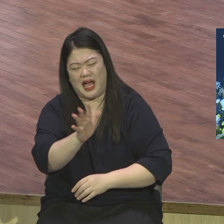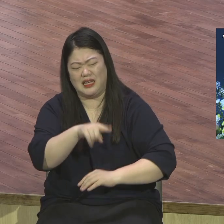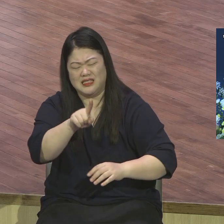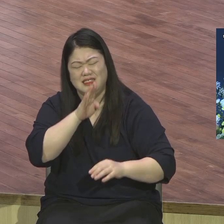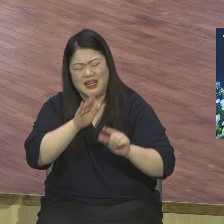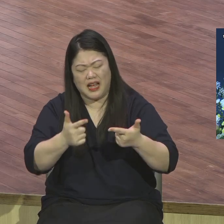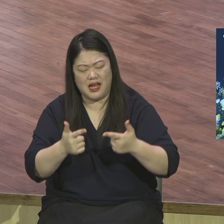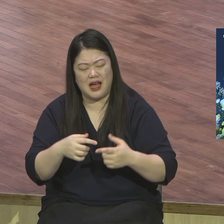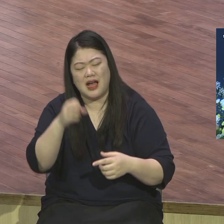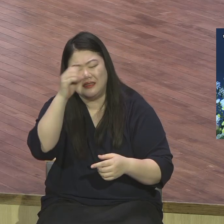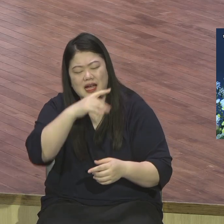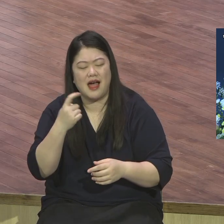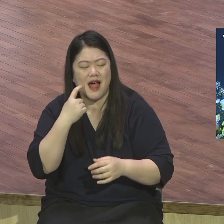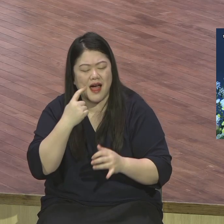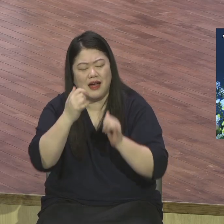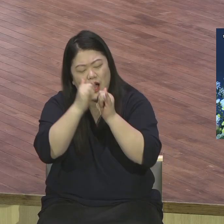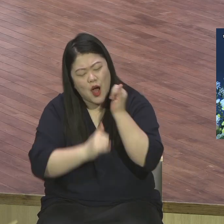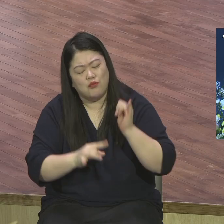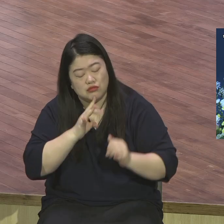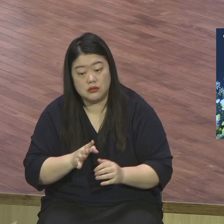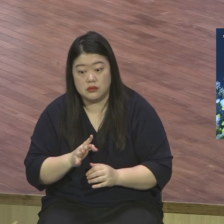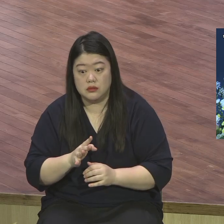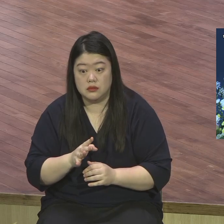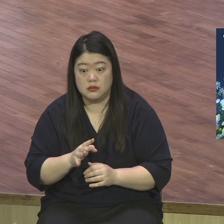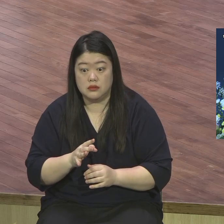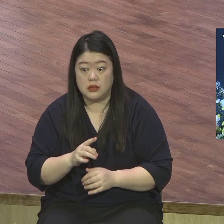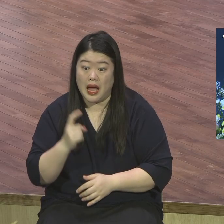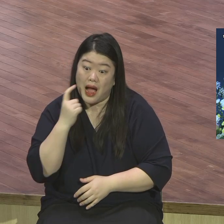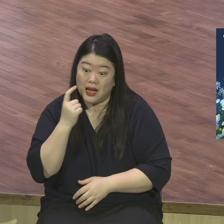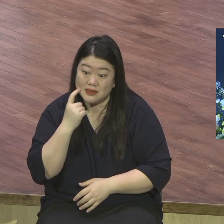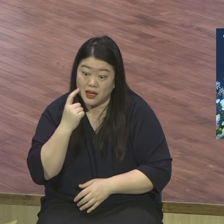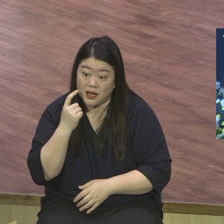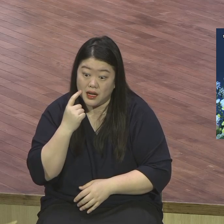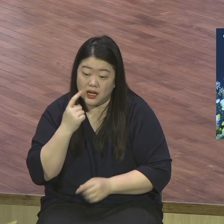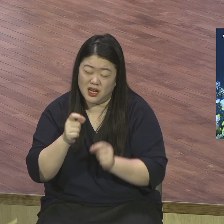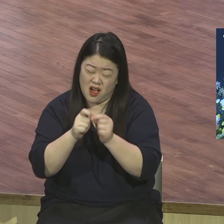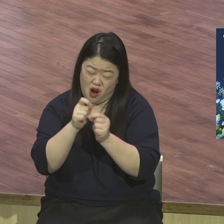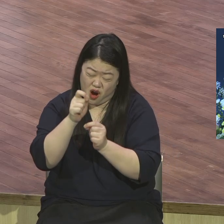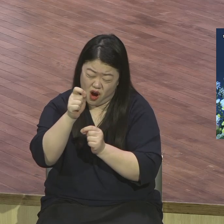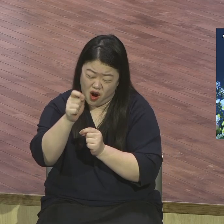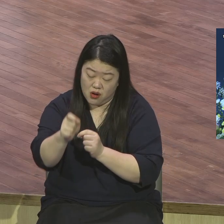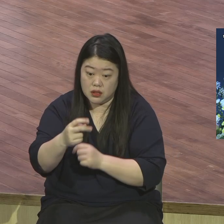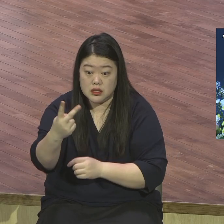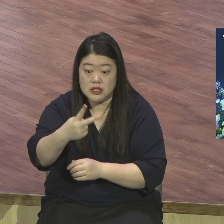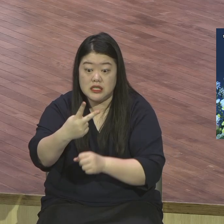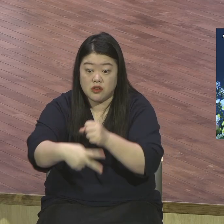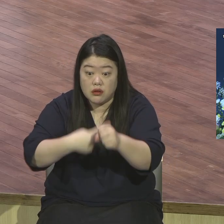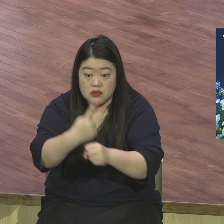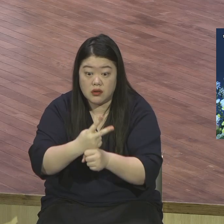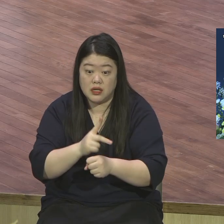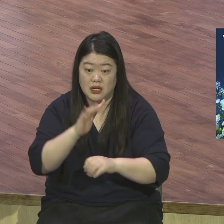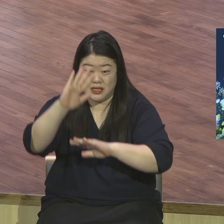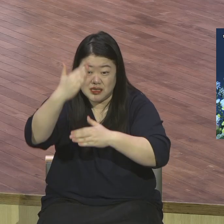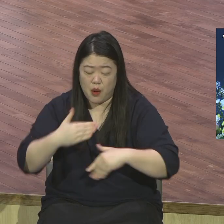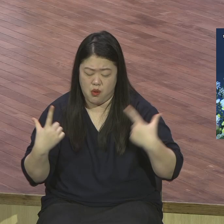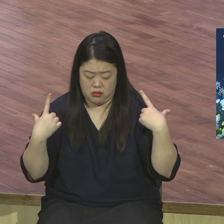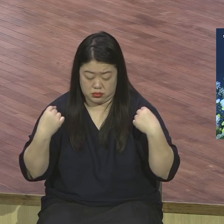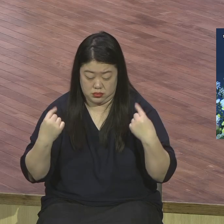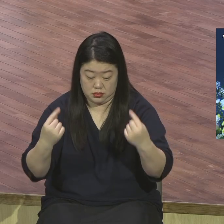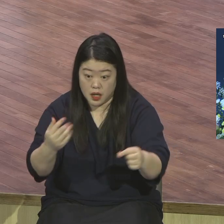버틸 수가 있었겠느냐 2000년 동안 부활에 대한 온갖 공격과 의심에도 불구하고